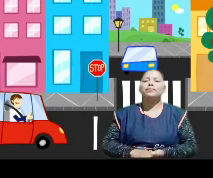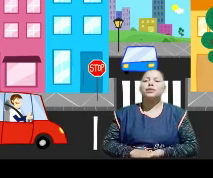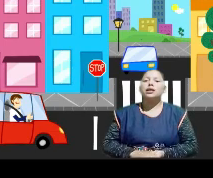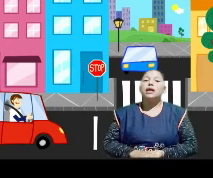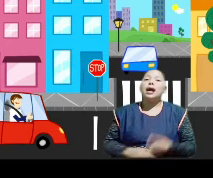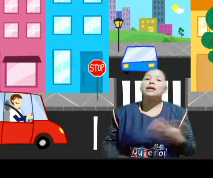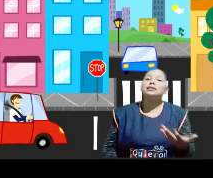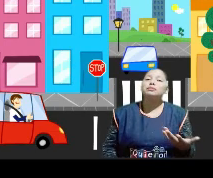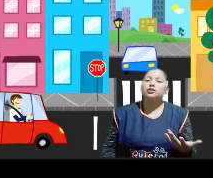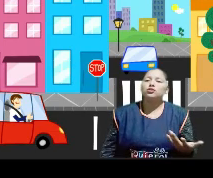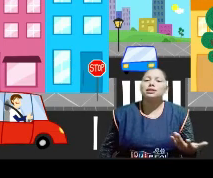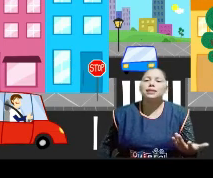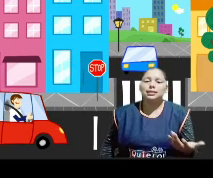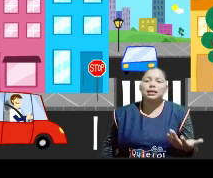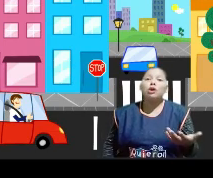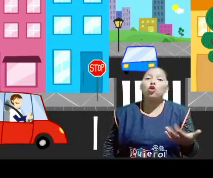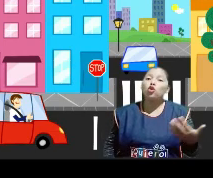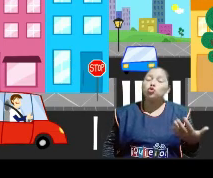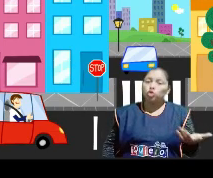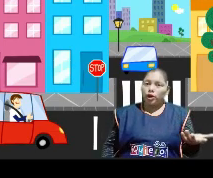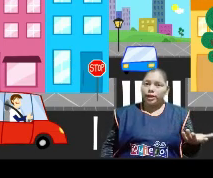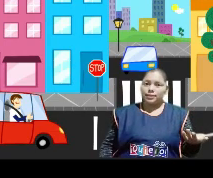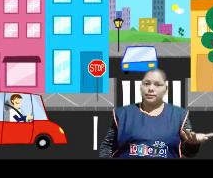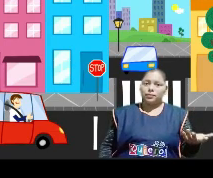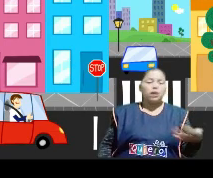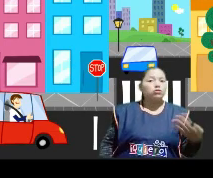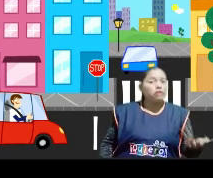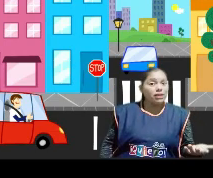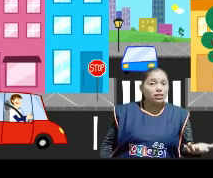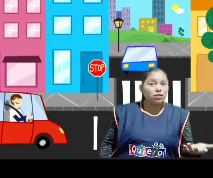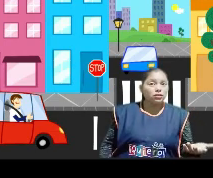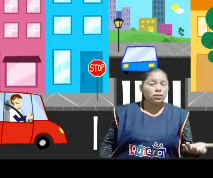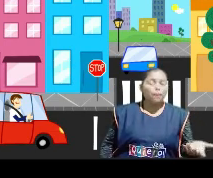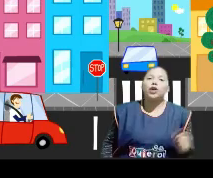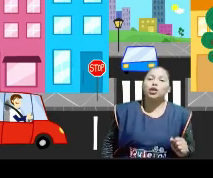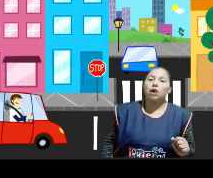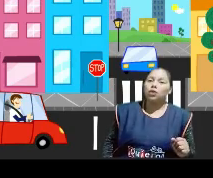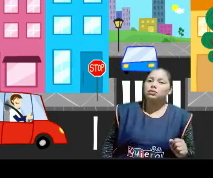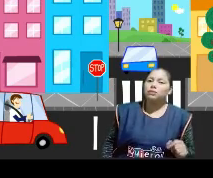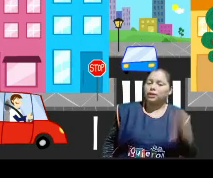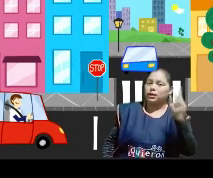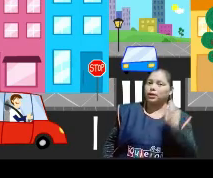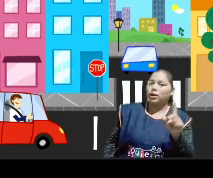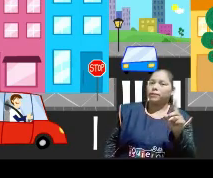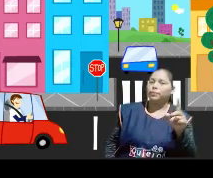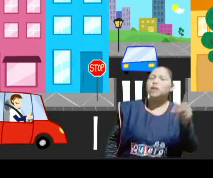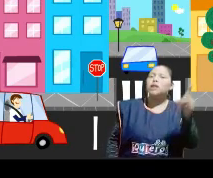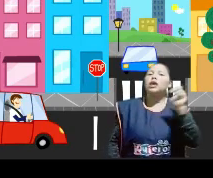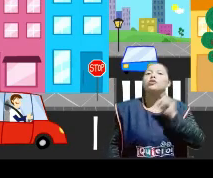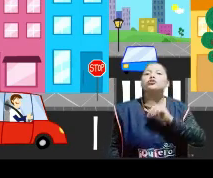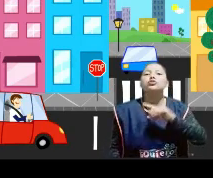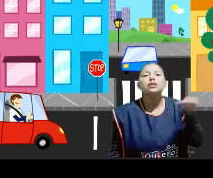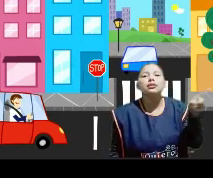que hay, a esas personas se les llama conductores. ¿No sabían, chicos? Bueno, ahora lo saben. Recuerden